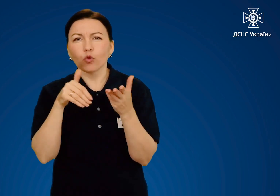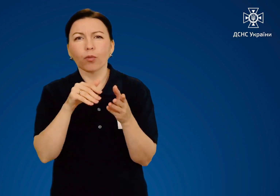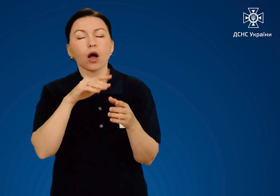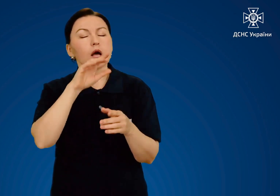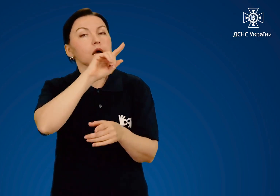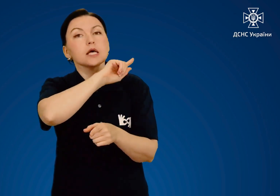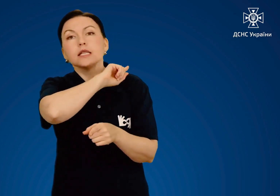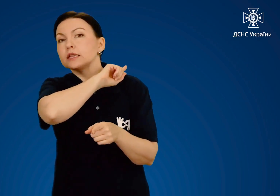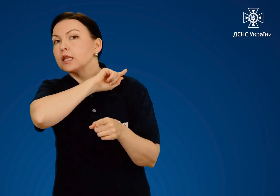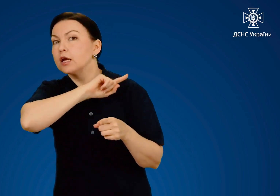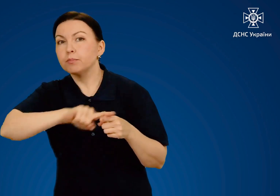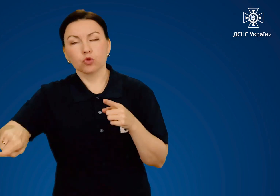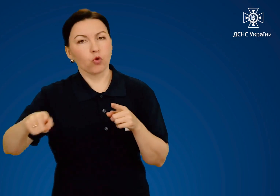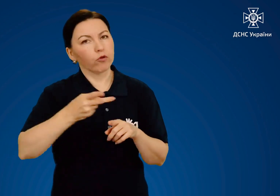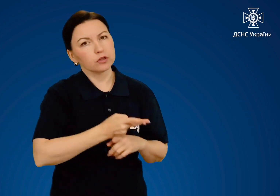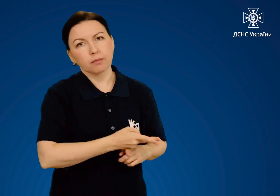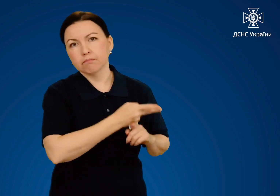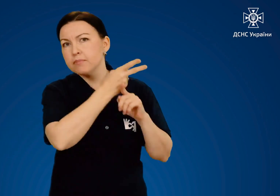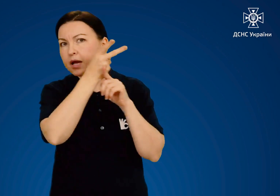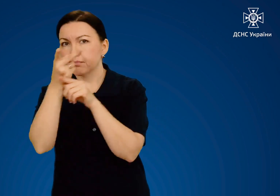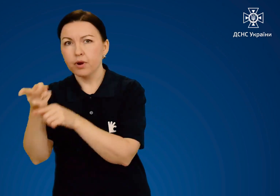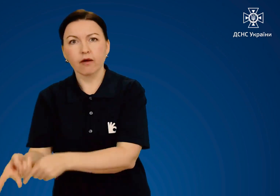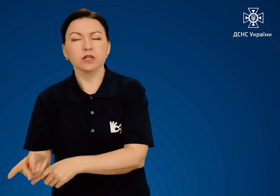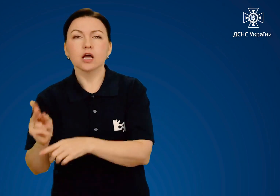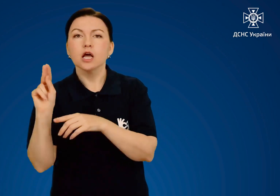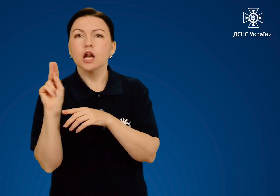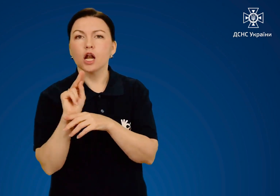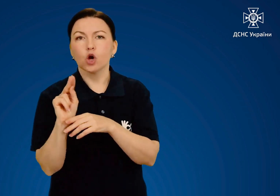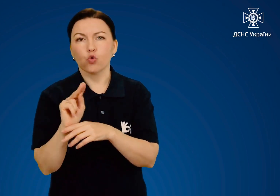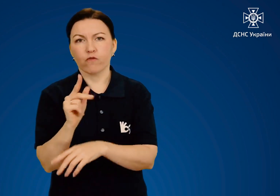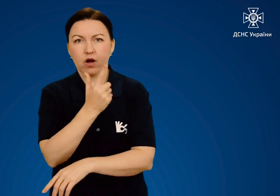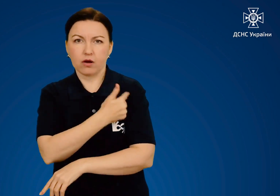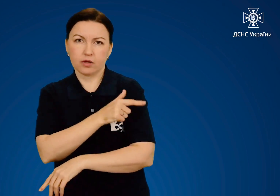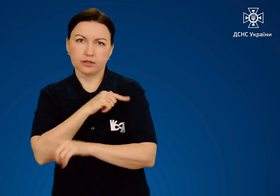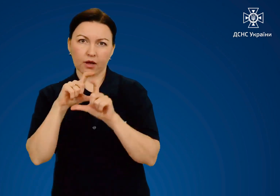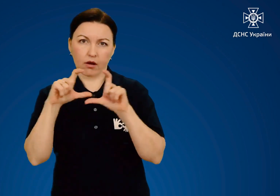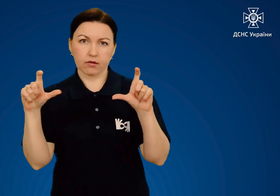допомоги необхідно терміново переправити у лікувальний заклад.